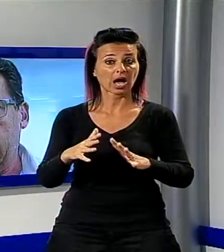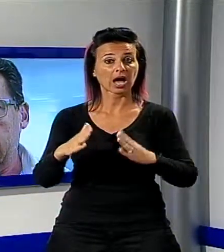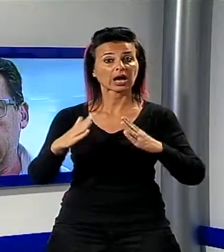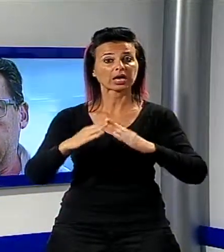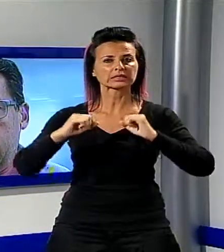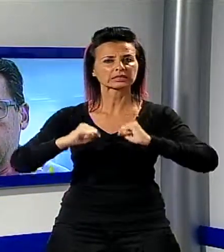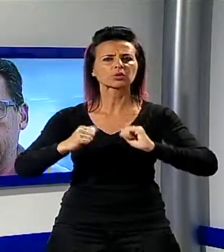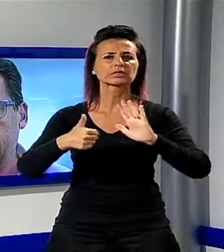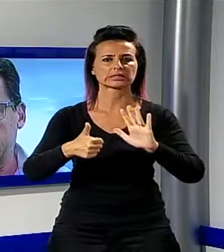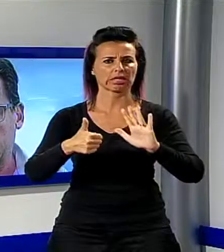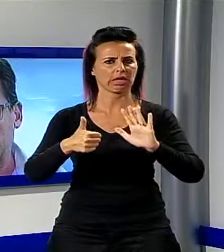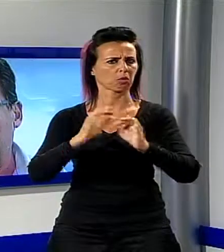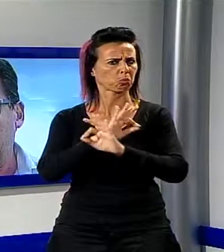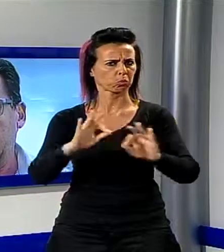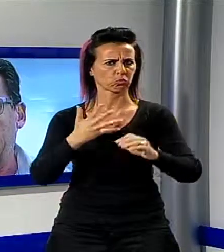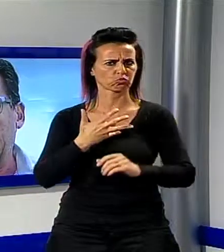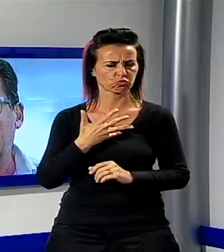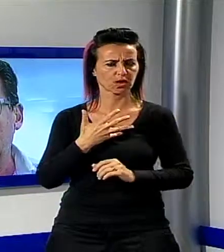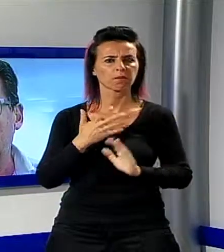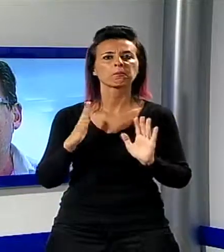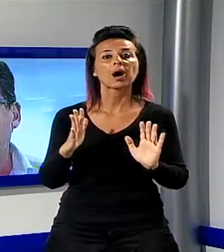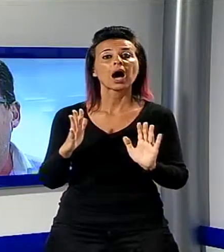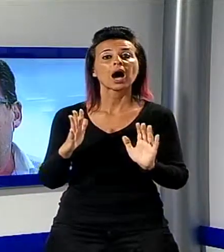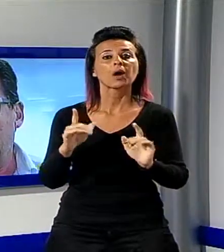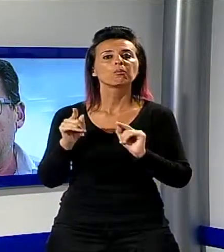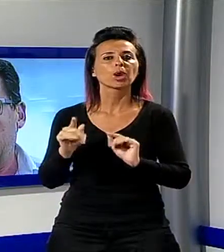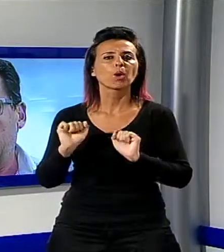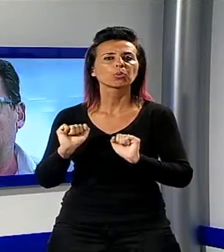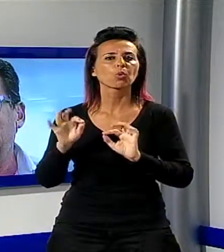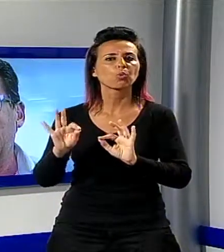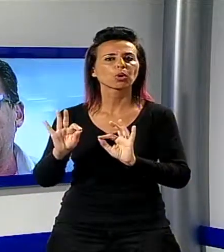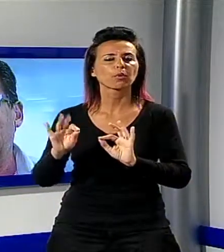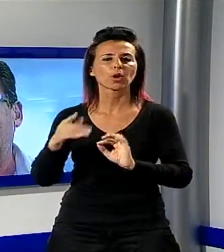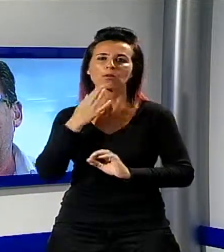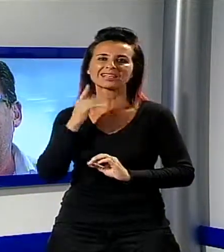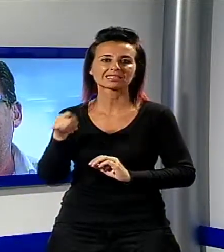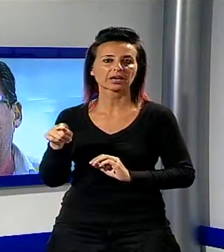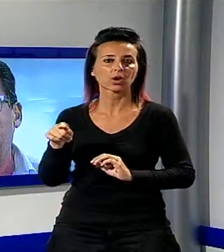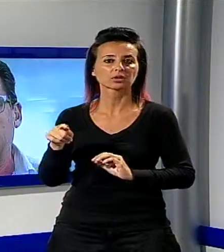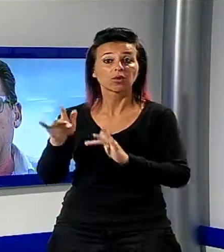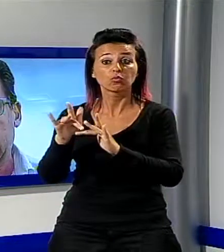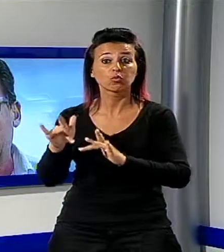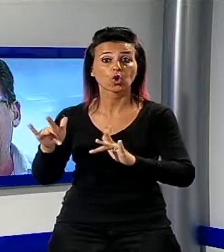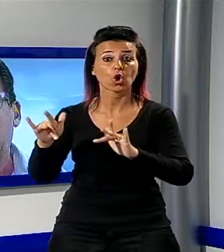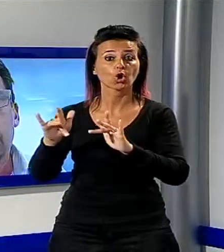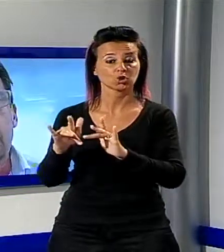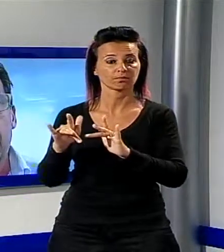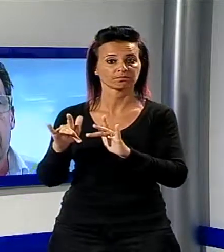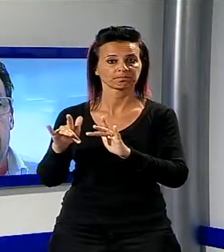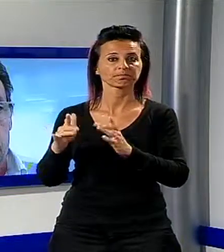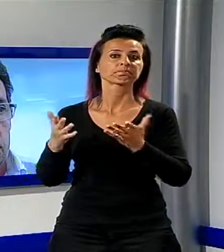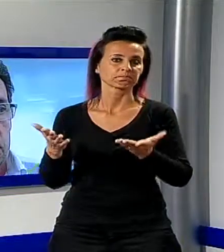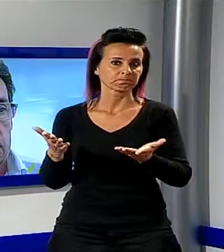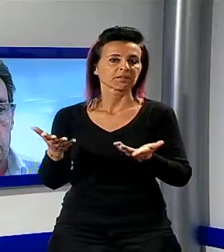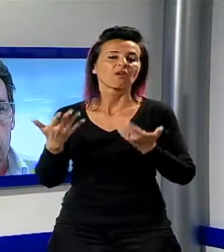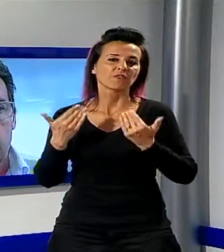rimaneva questa mancanza e ci eravamo impegnati a sanarla. In